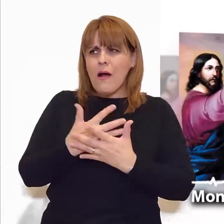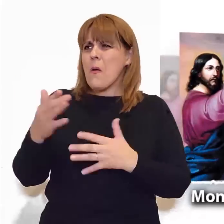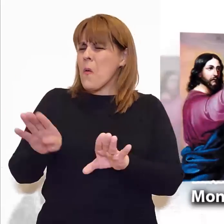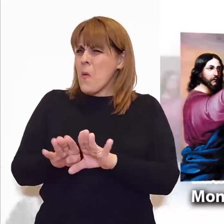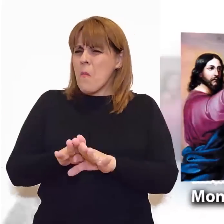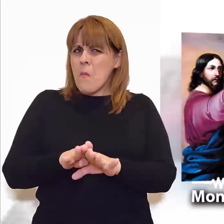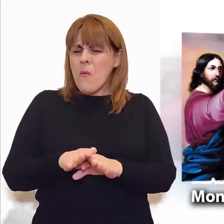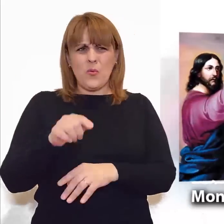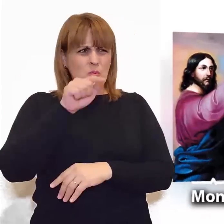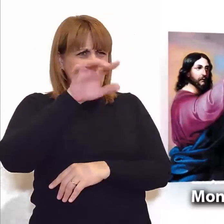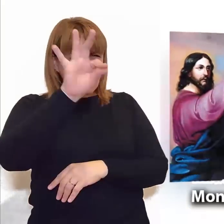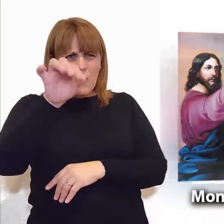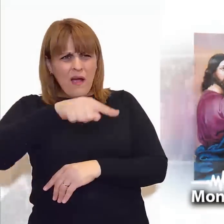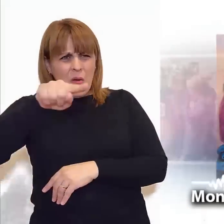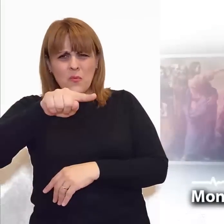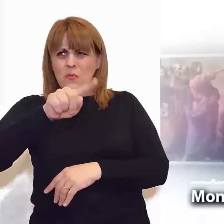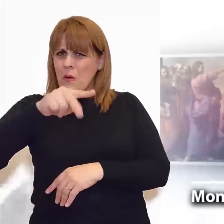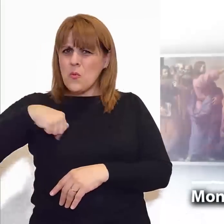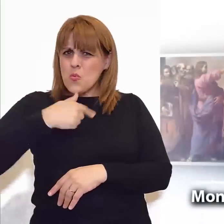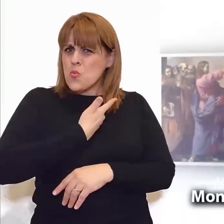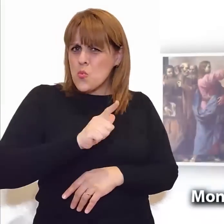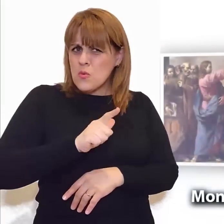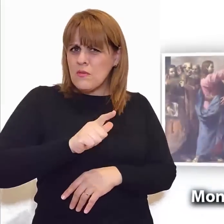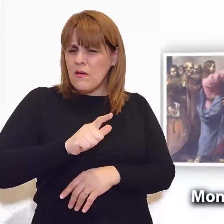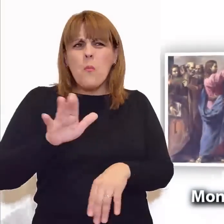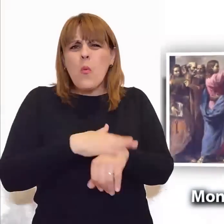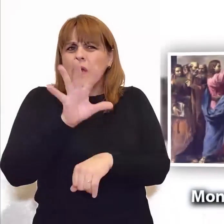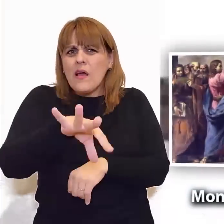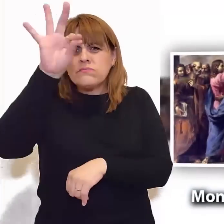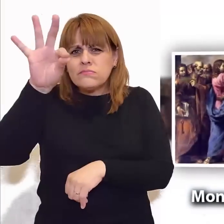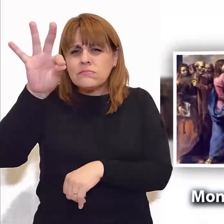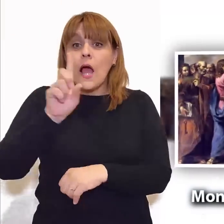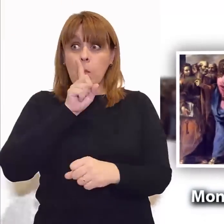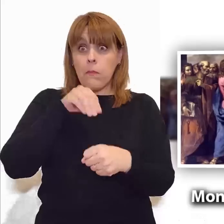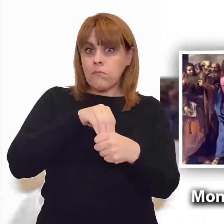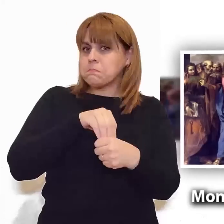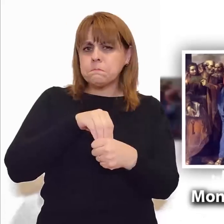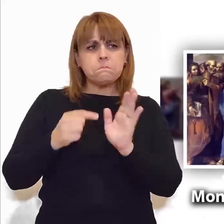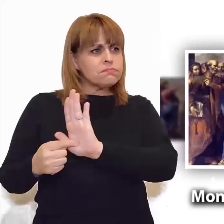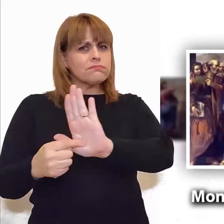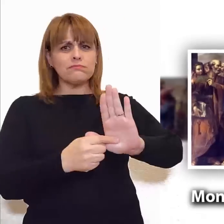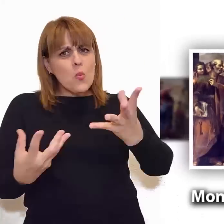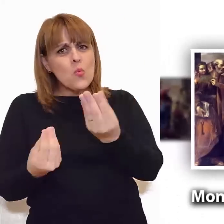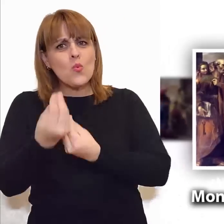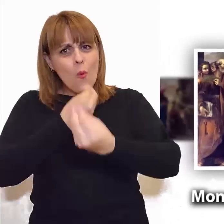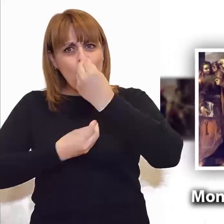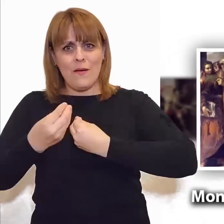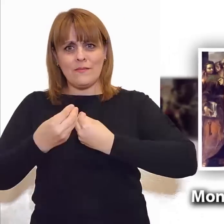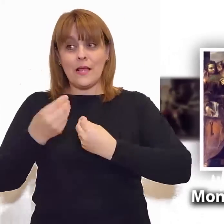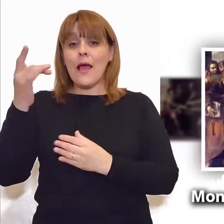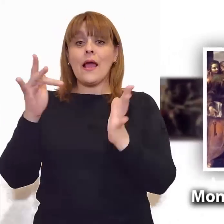que Dios no conoce nuestras injusticias y debilidades. El profeta Oseas es clarísimo en este sentido.